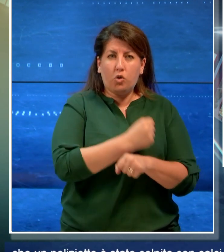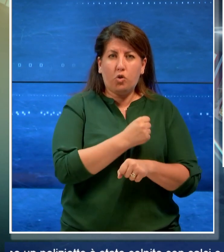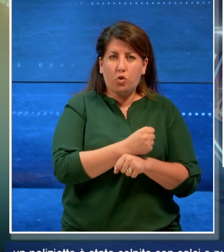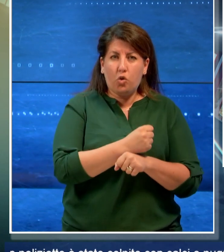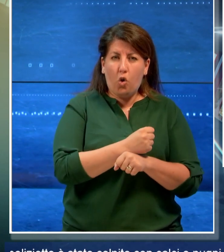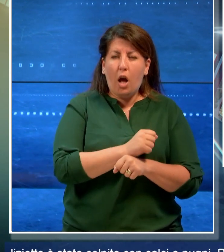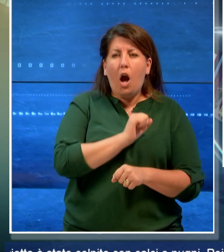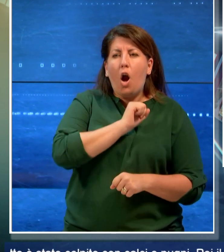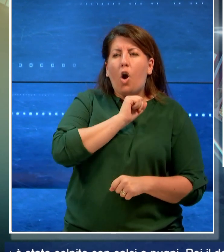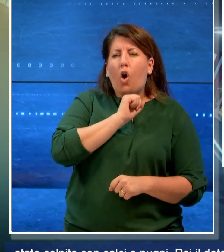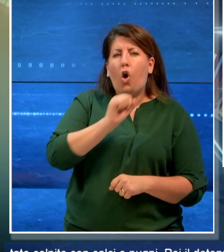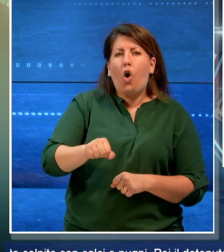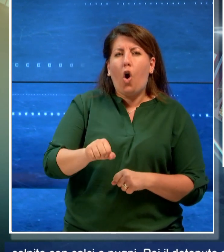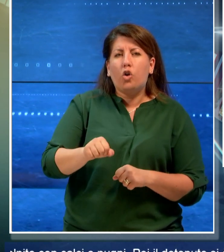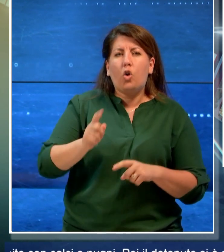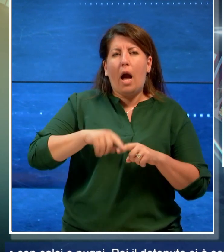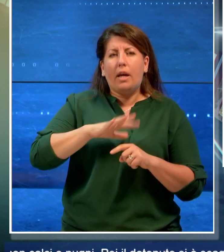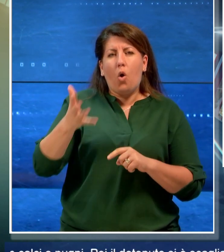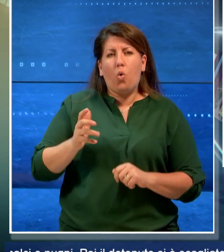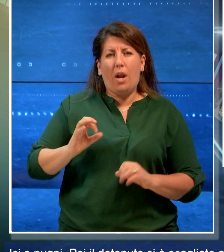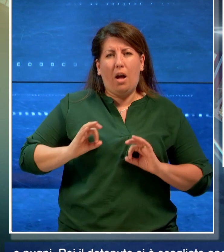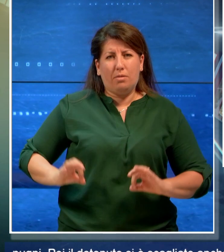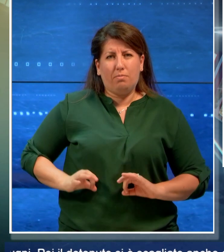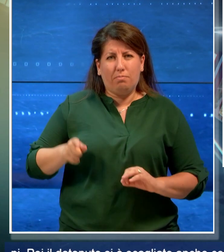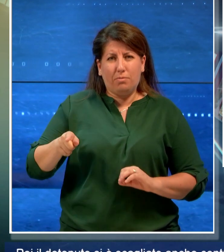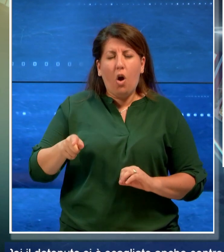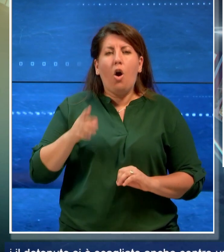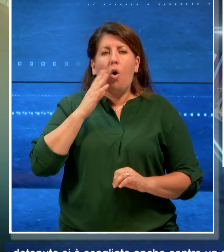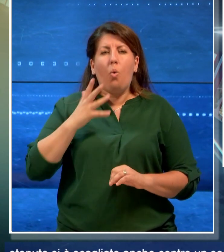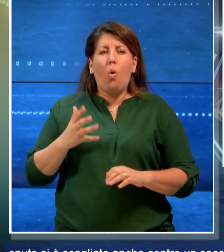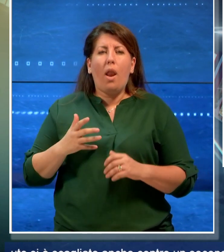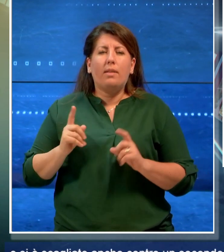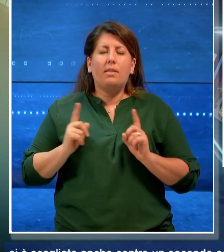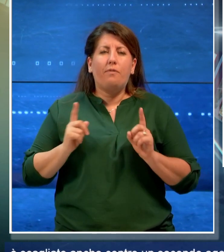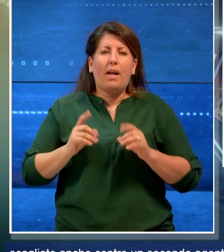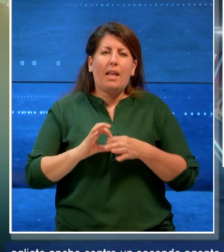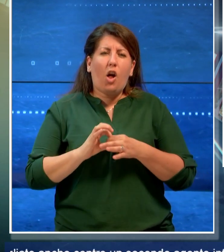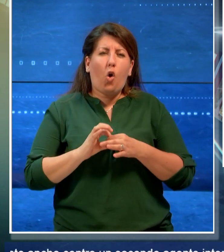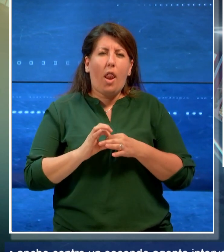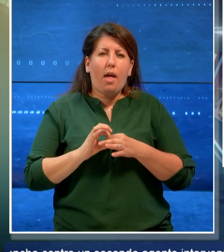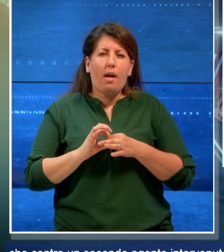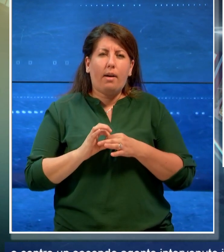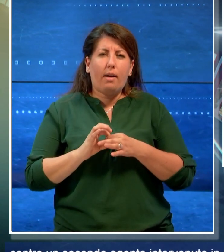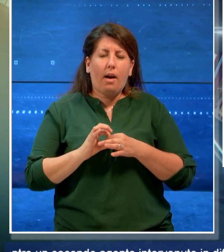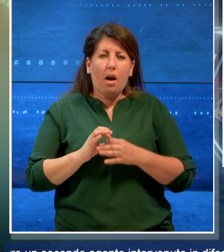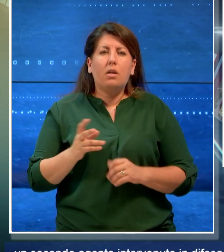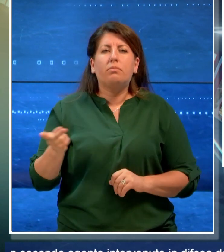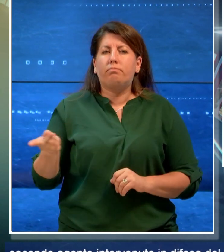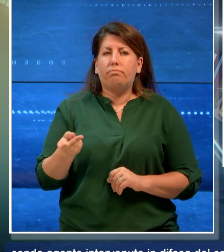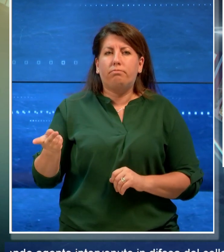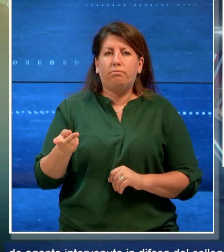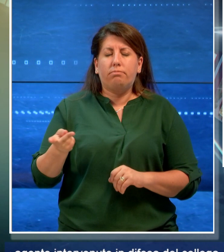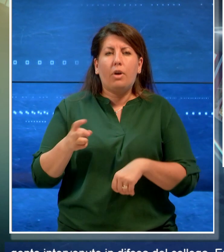anche contro un secondo agente intervenuto a difesa del collega. Entrambi sono stati